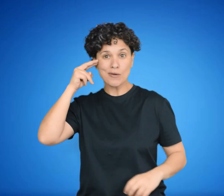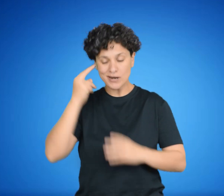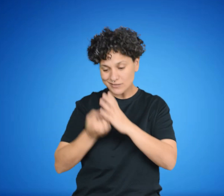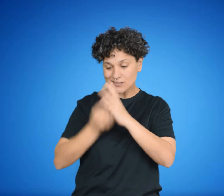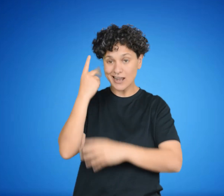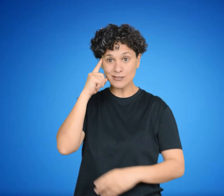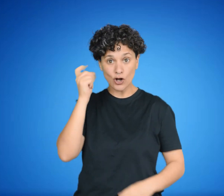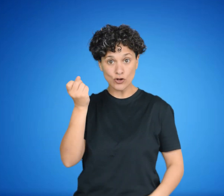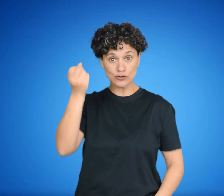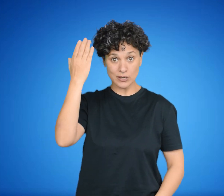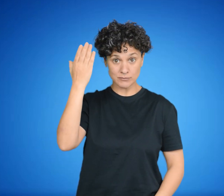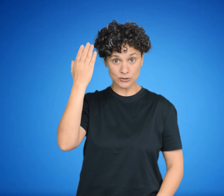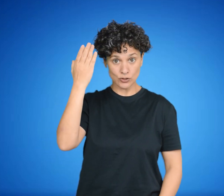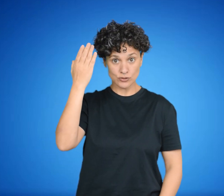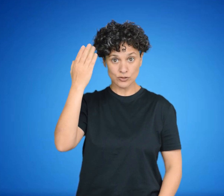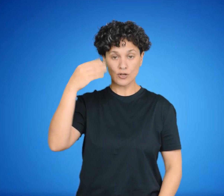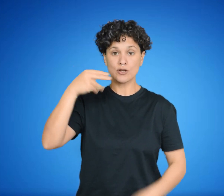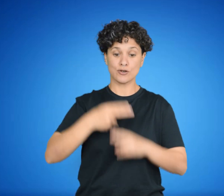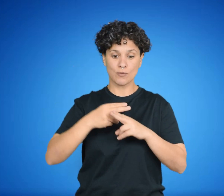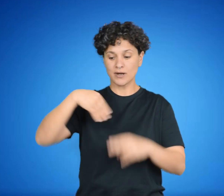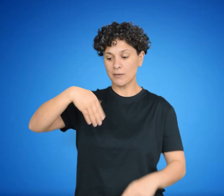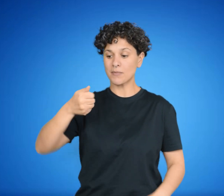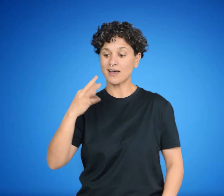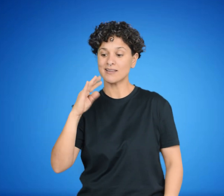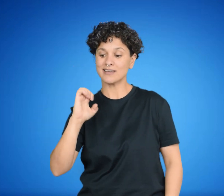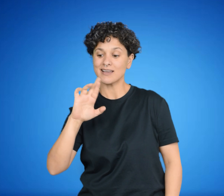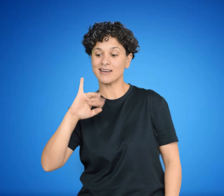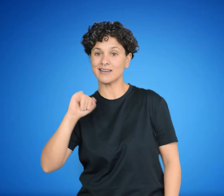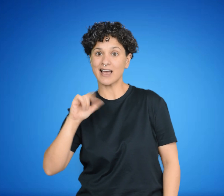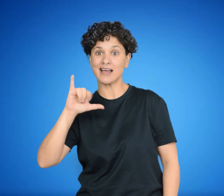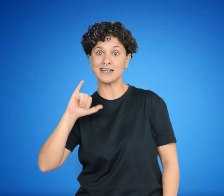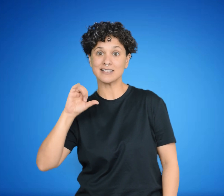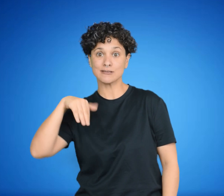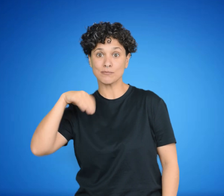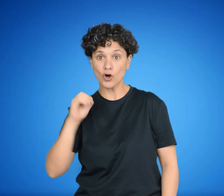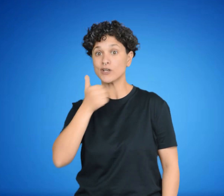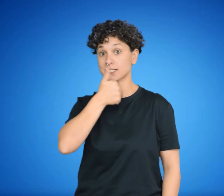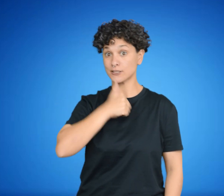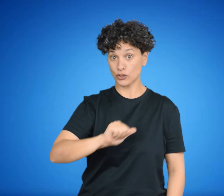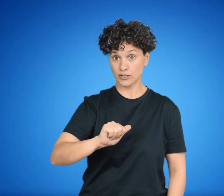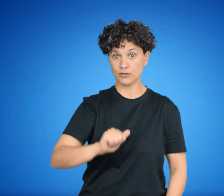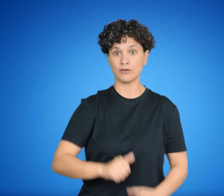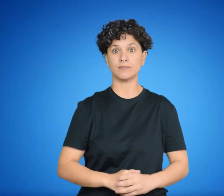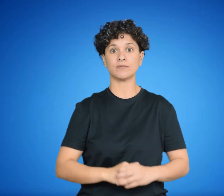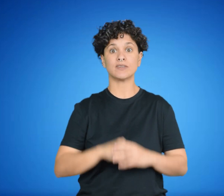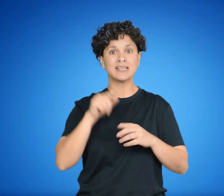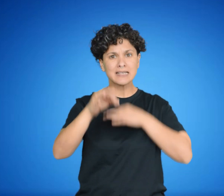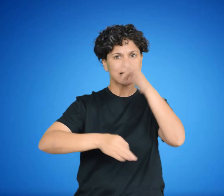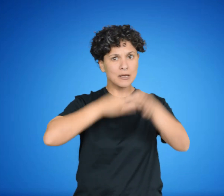emplea los conceptos de su materialismo histórico para identificar el modo de producción propio de la burguesía capitalista,